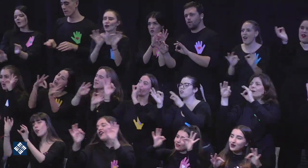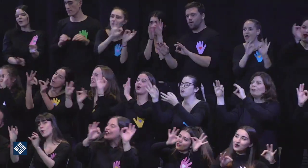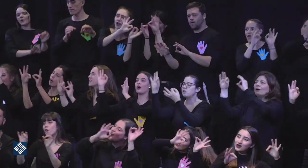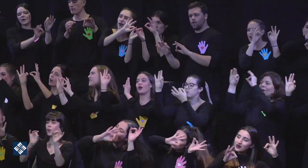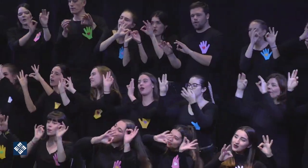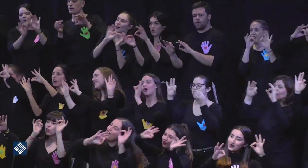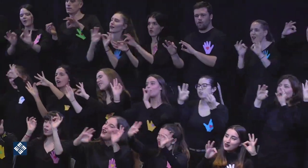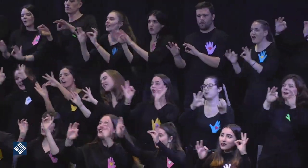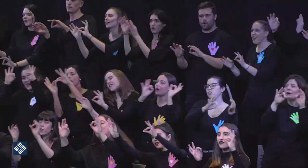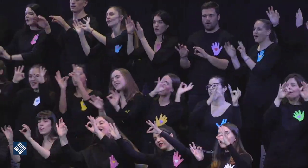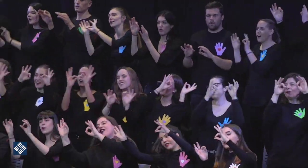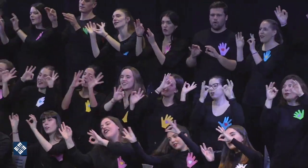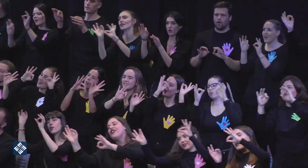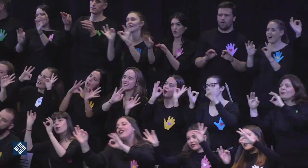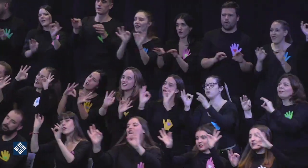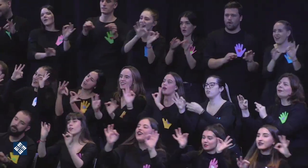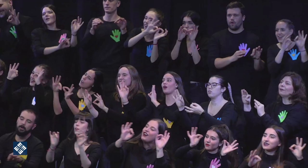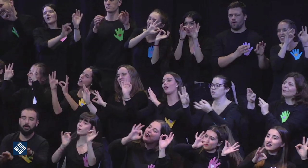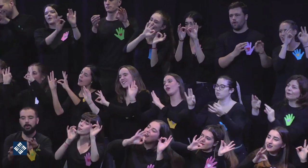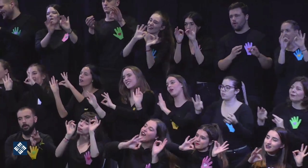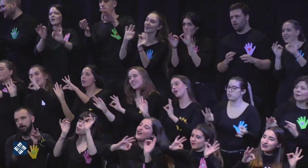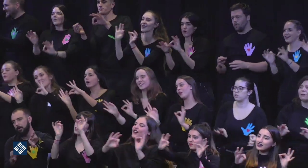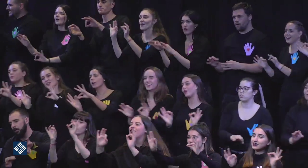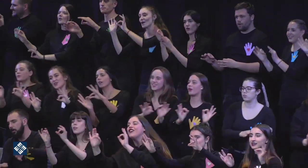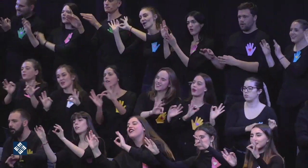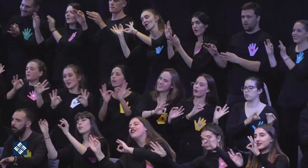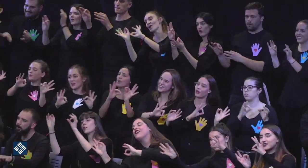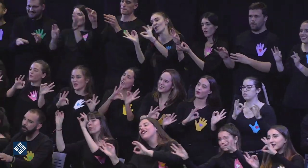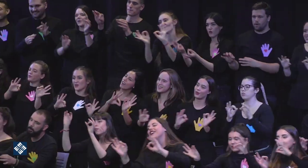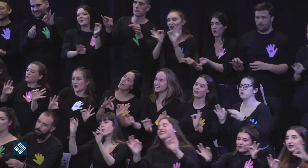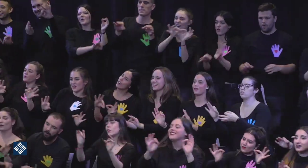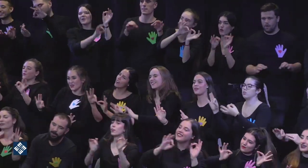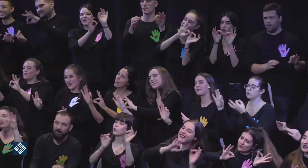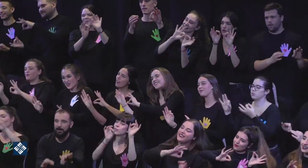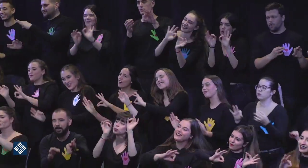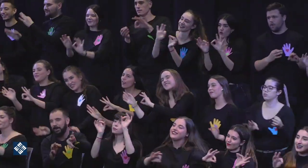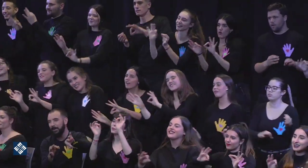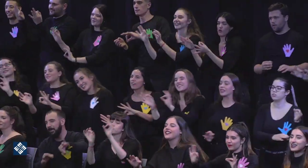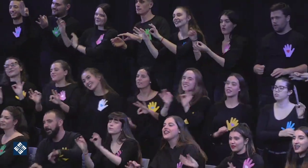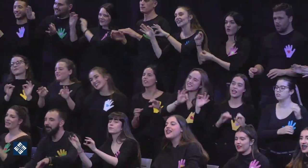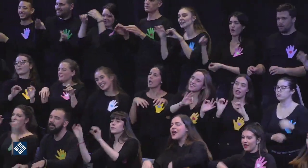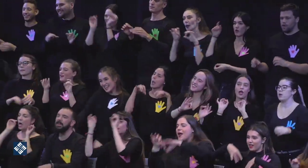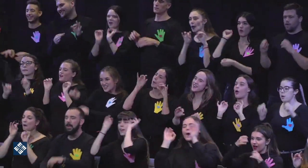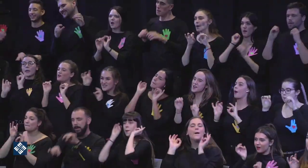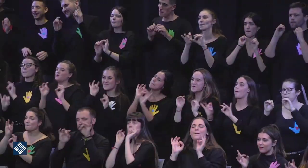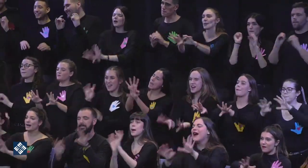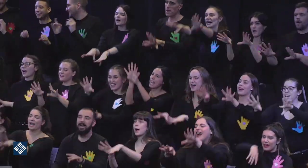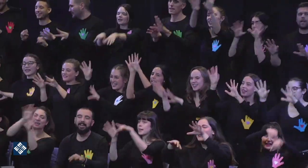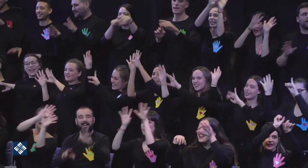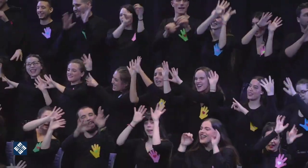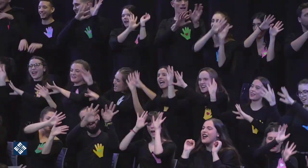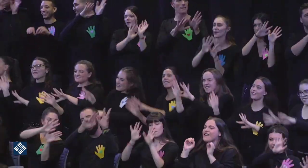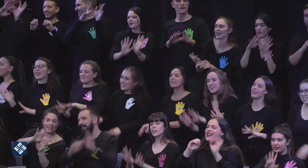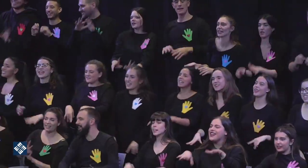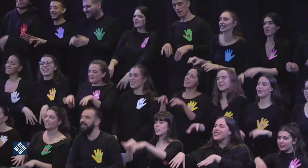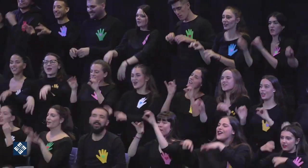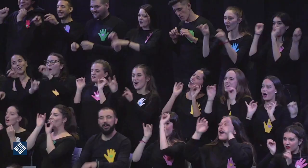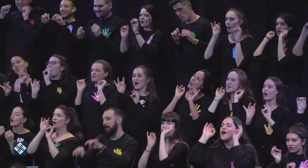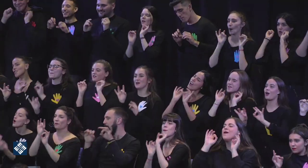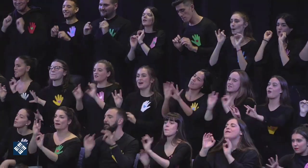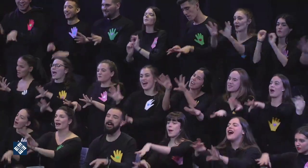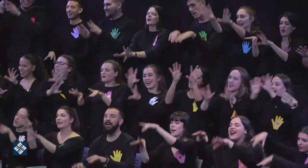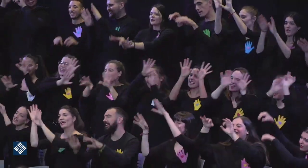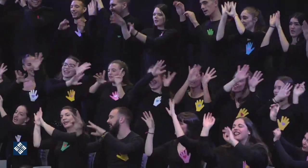magia